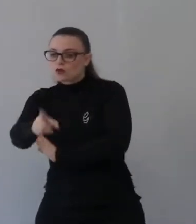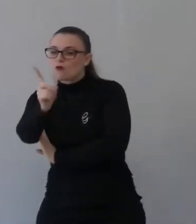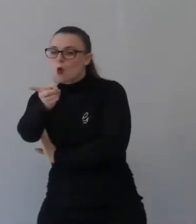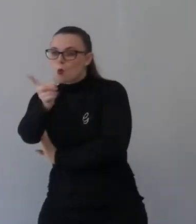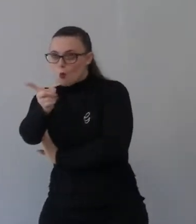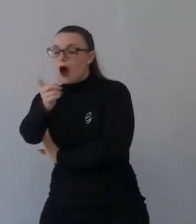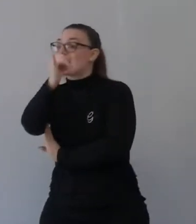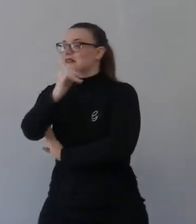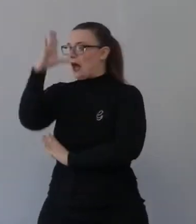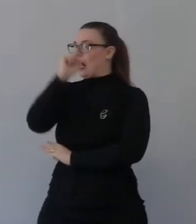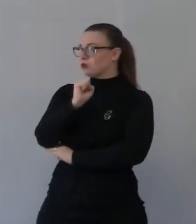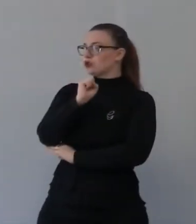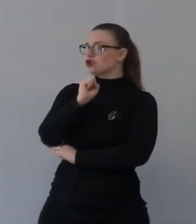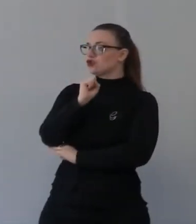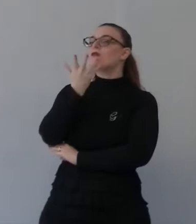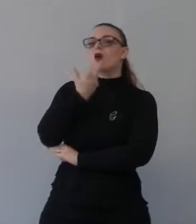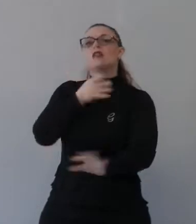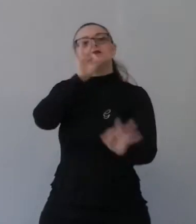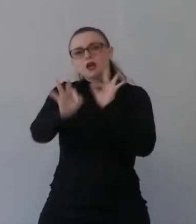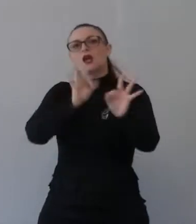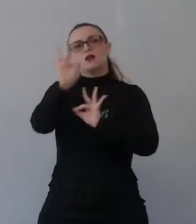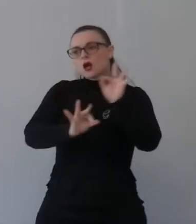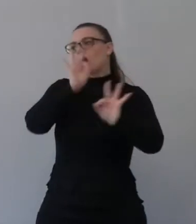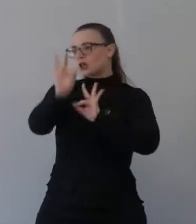quel Principe sarà questo.